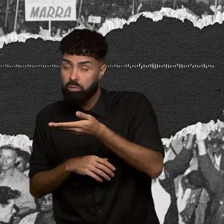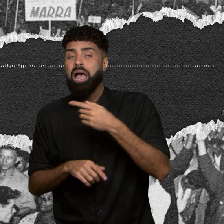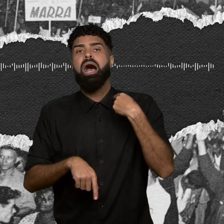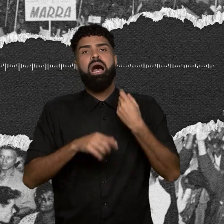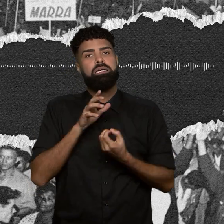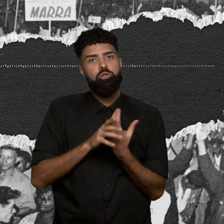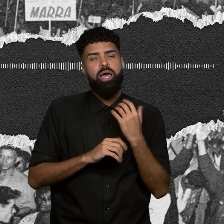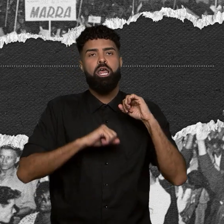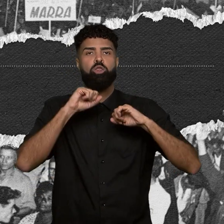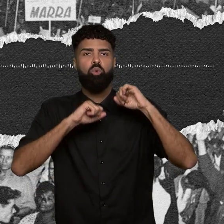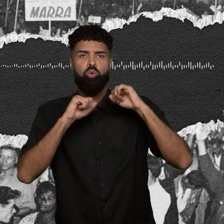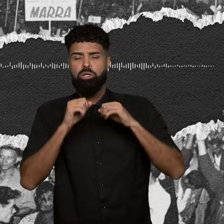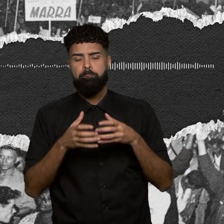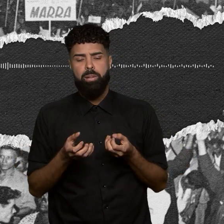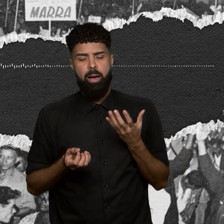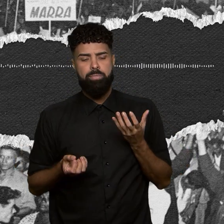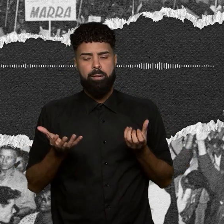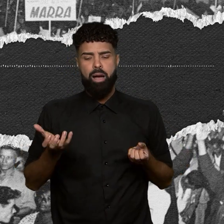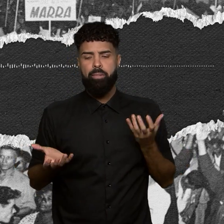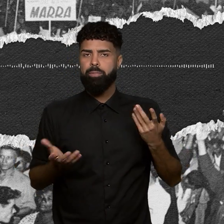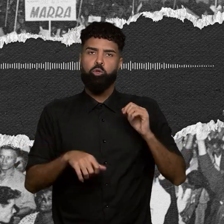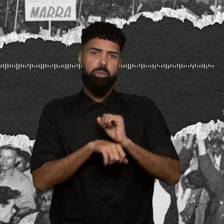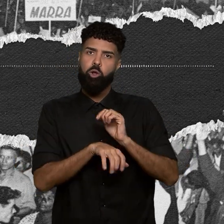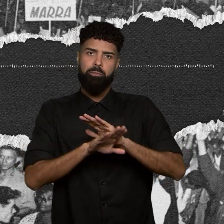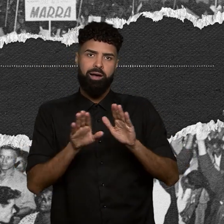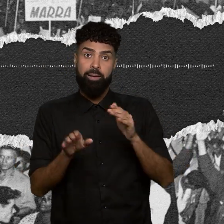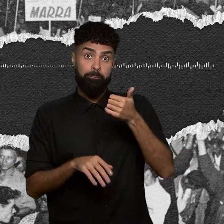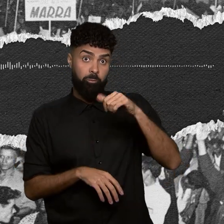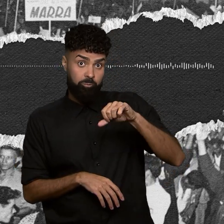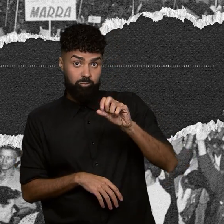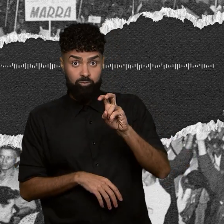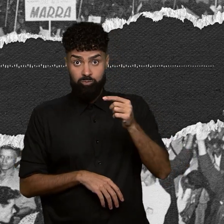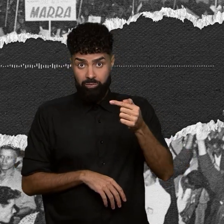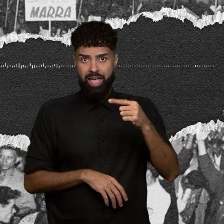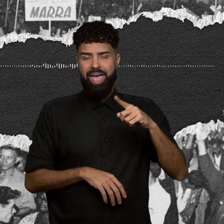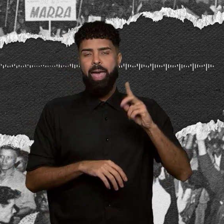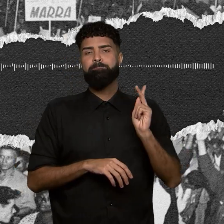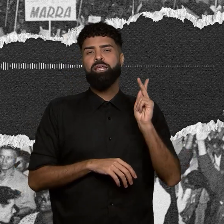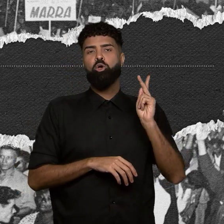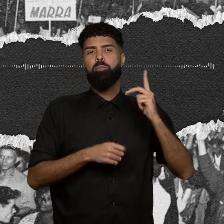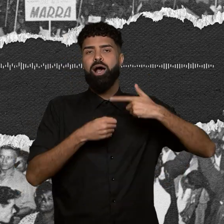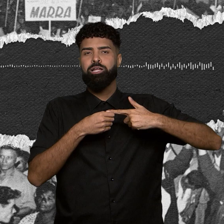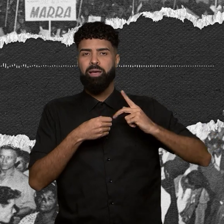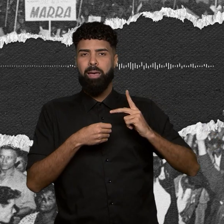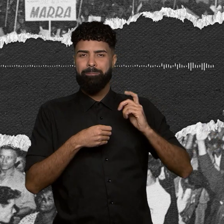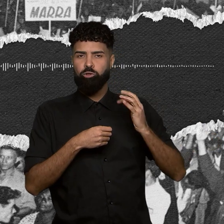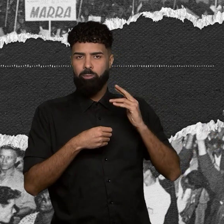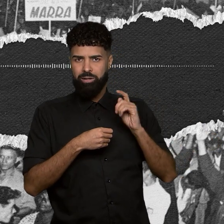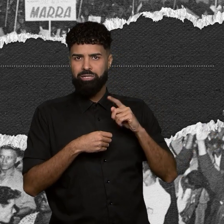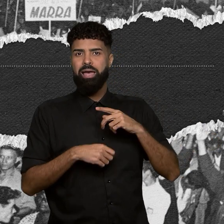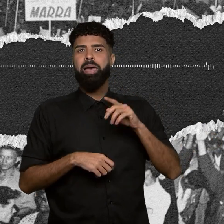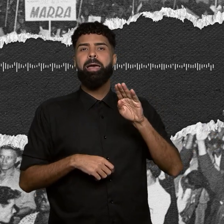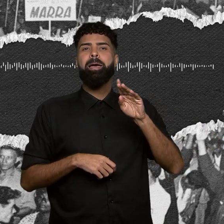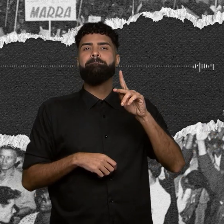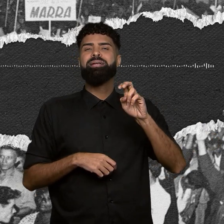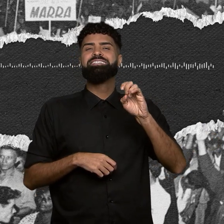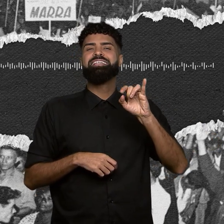não pararam mais. Em 1957, a refinaria de petróleo da Petrobras, a presidente Bernardes, já era a maior